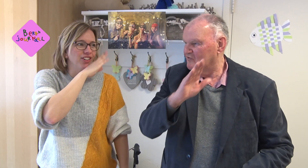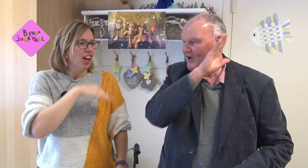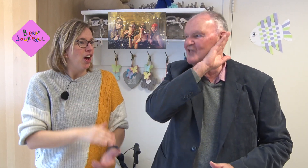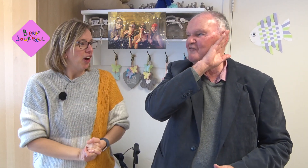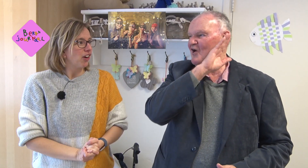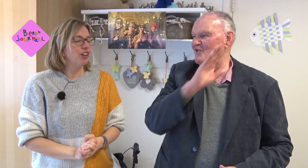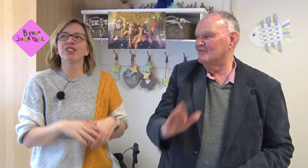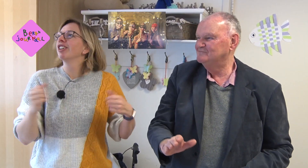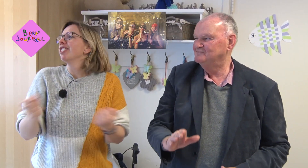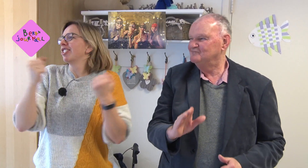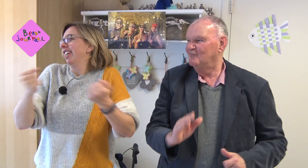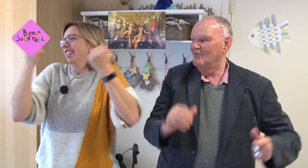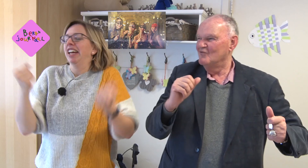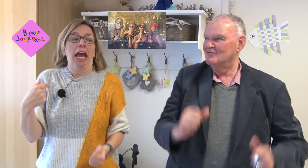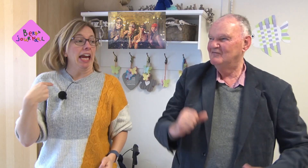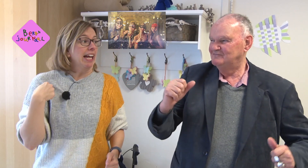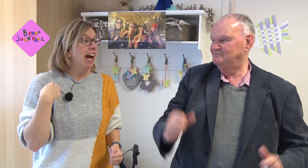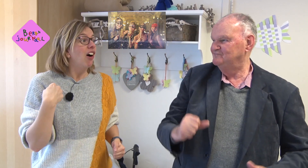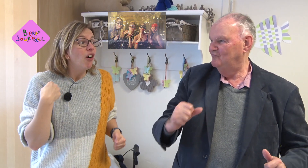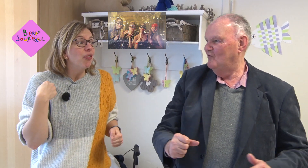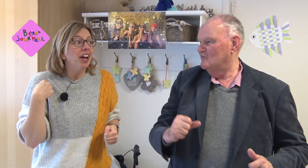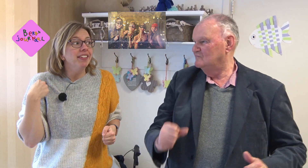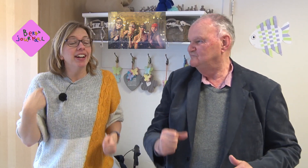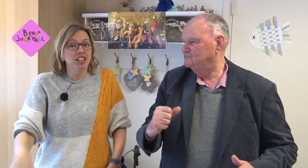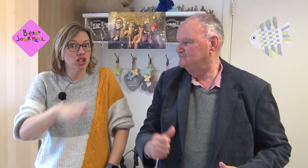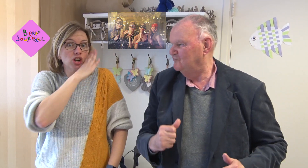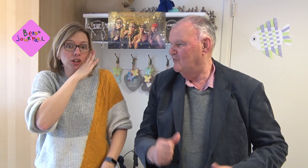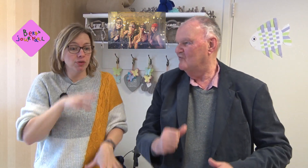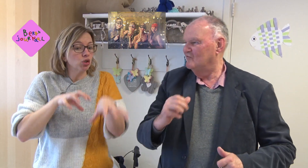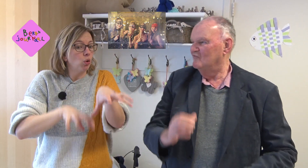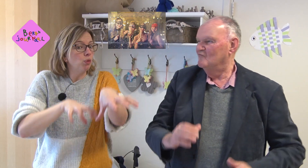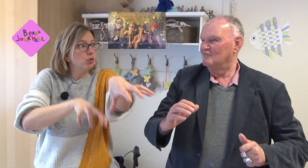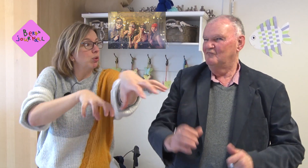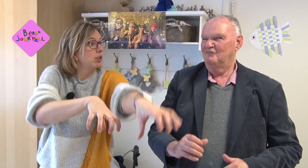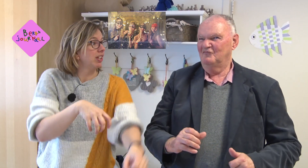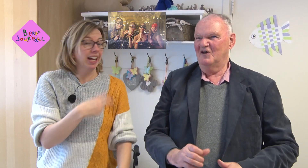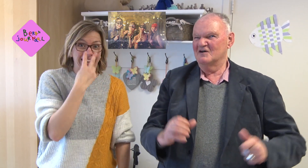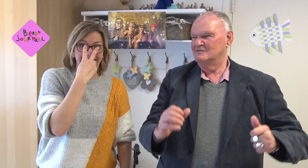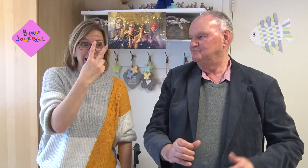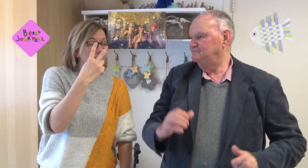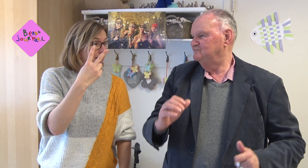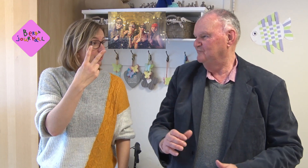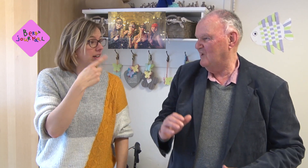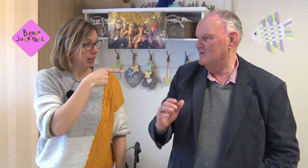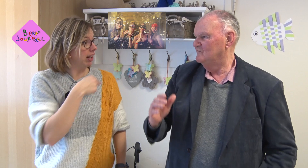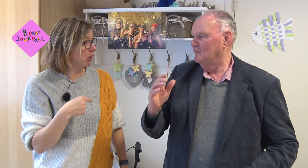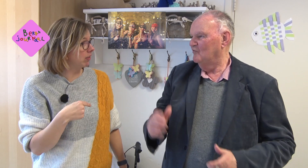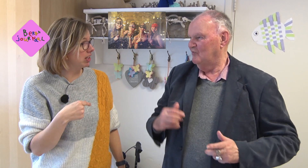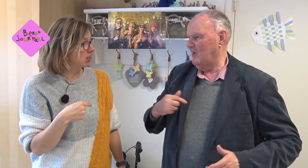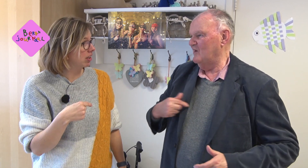oh gezellig ik ga altijd naar de carnavals optocht ja kijken ja kijk je ook wel eens ja